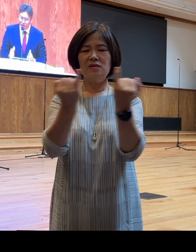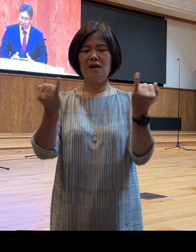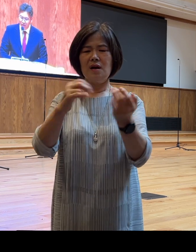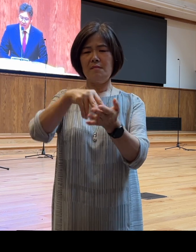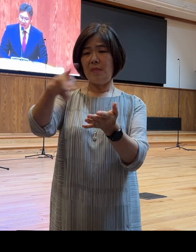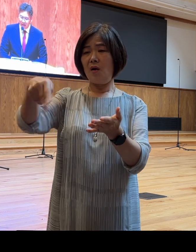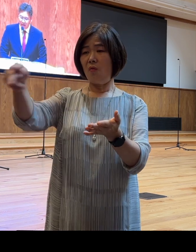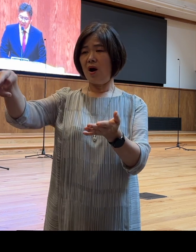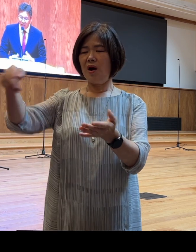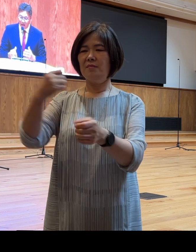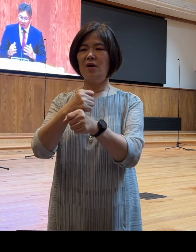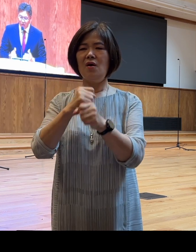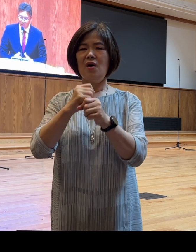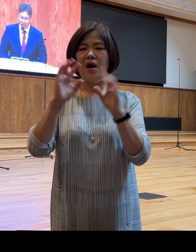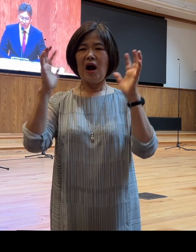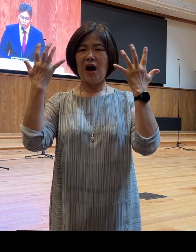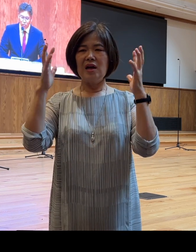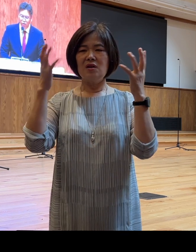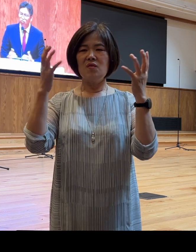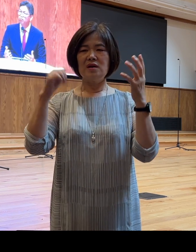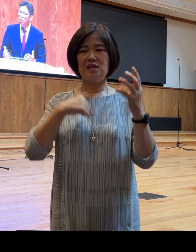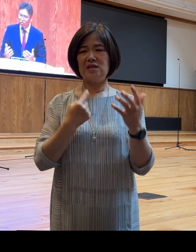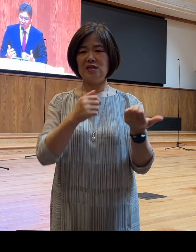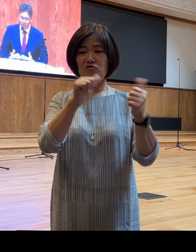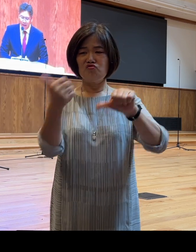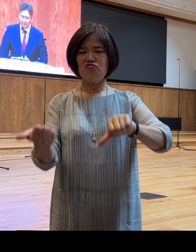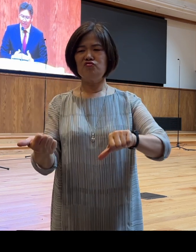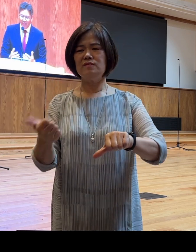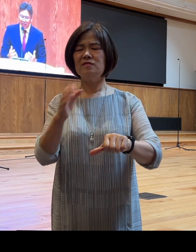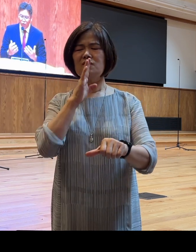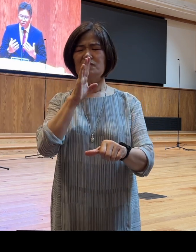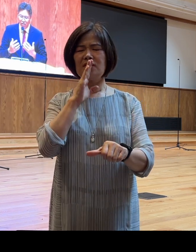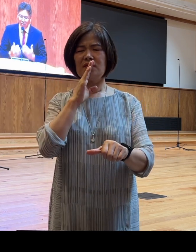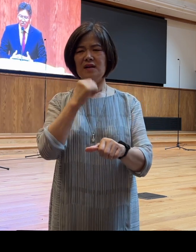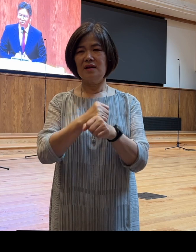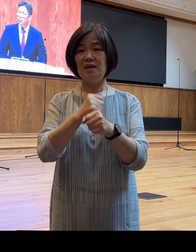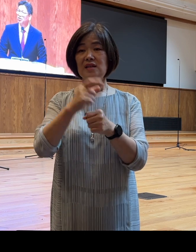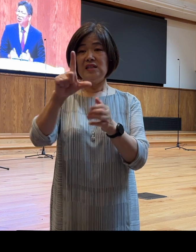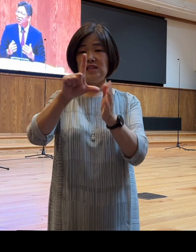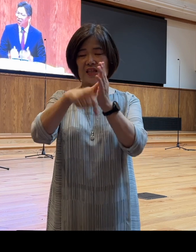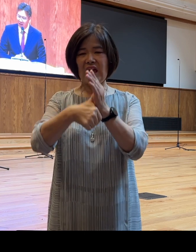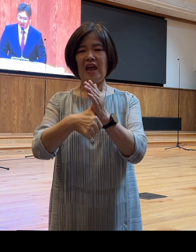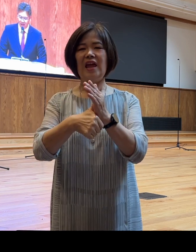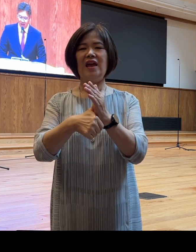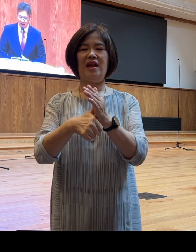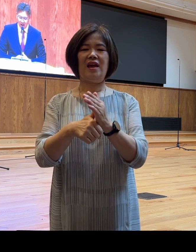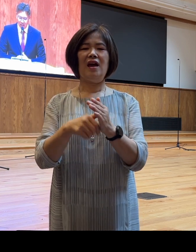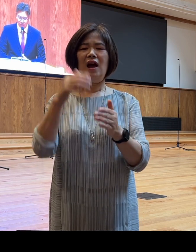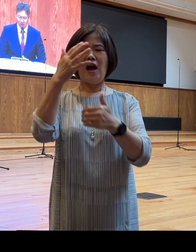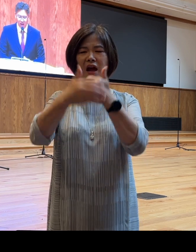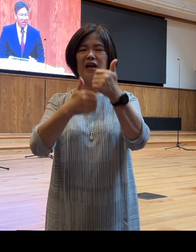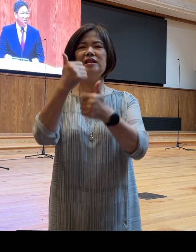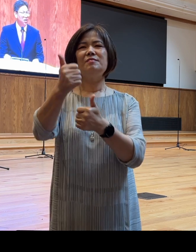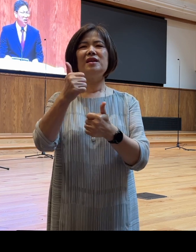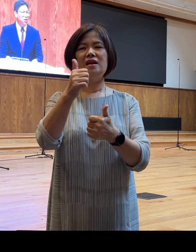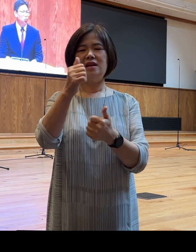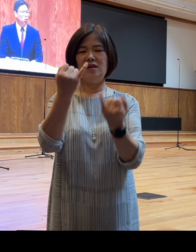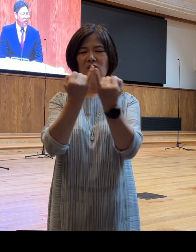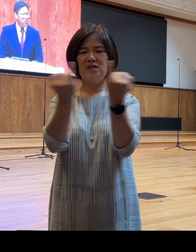아이와 자신의 죽음을 숙명처럼 받아들이고 있는 이 시점에서 이때에 하나님이 하갈에게 원하시고